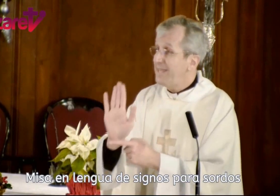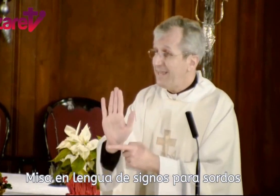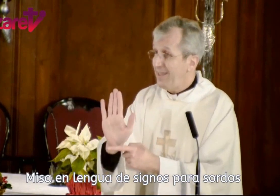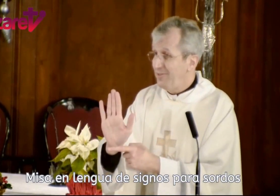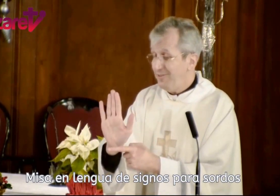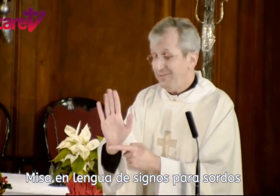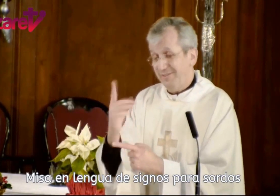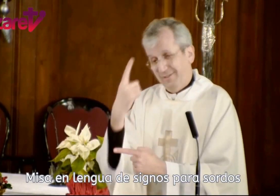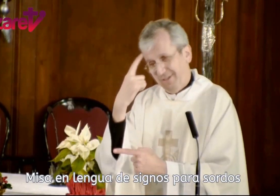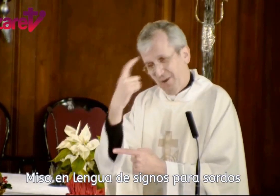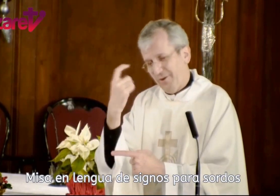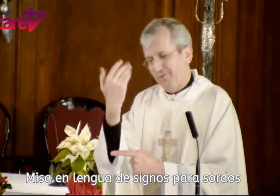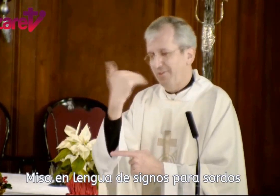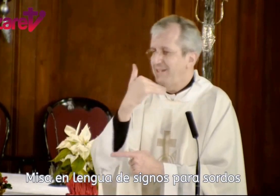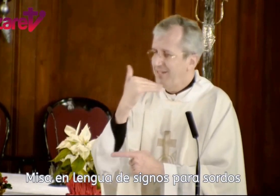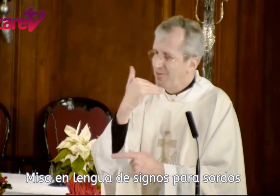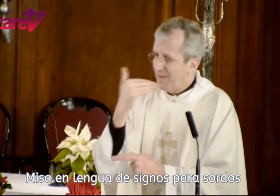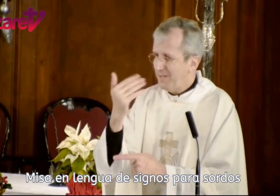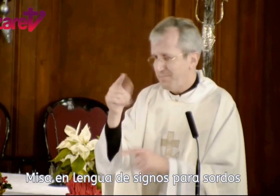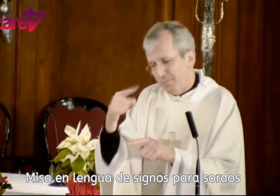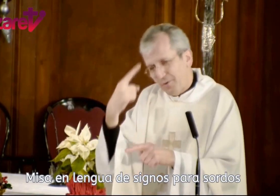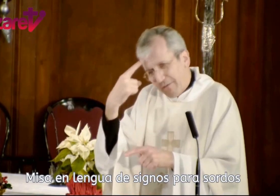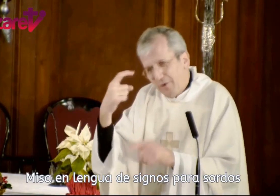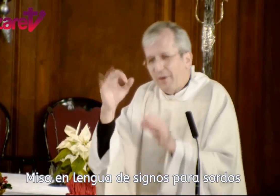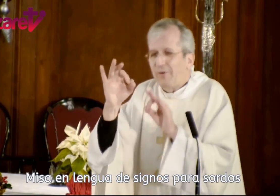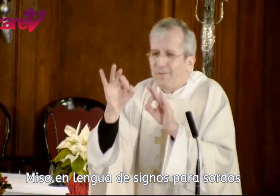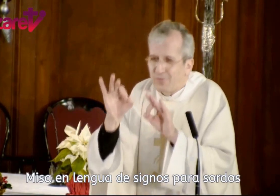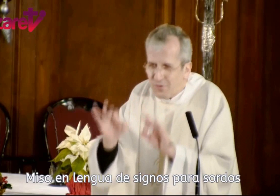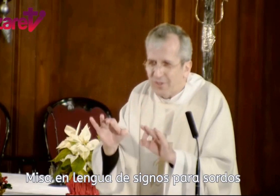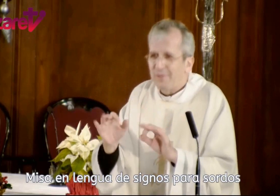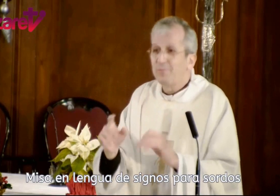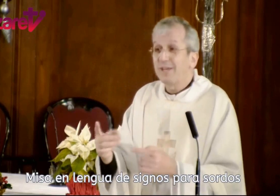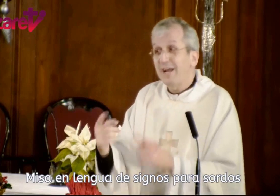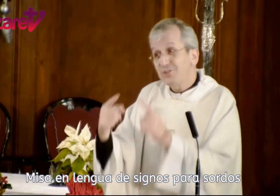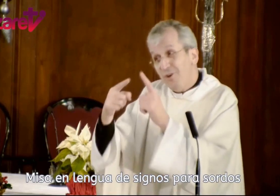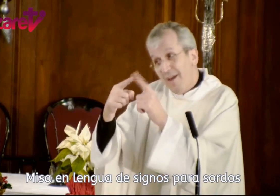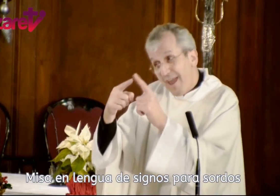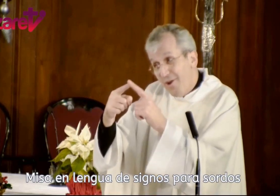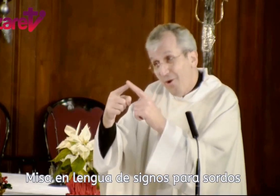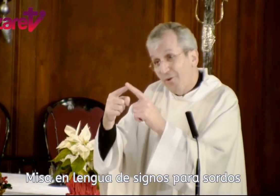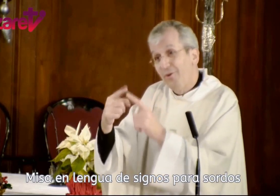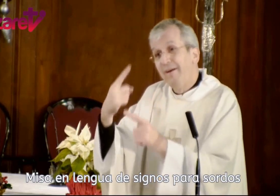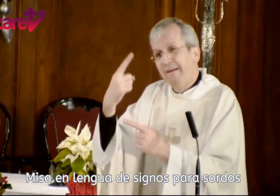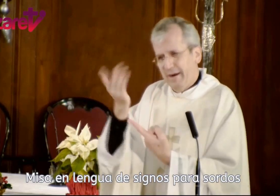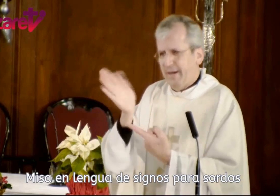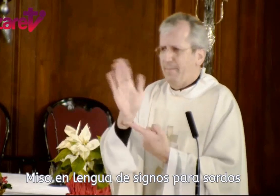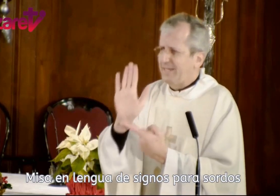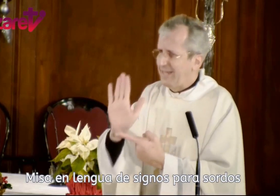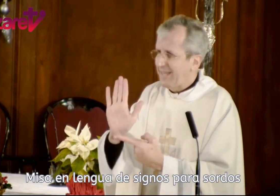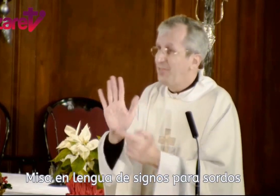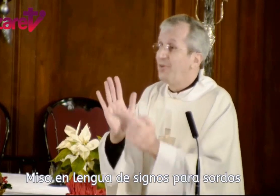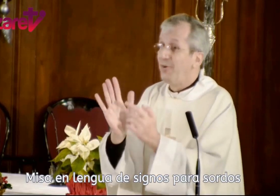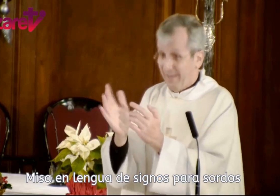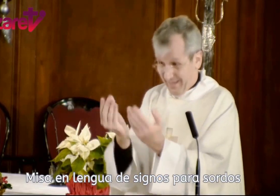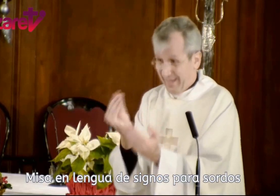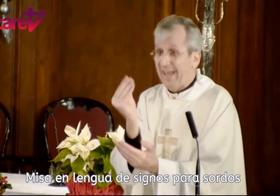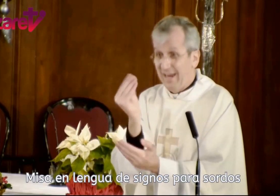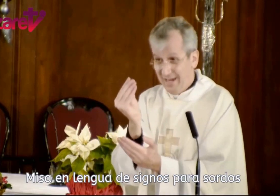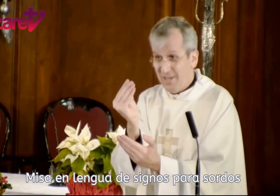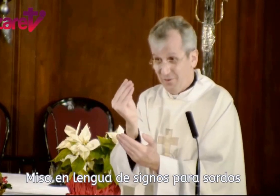representando, ya lo recordáis y lo sabéis, pero lo recordamos otra vez por si acaso, el oro representando que aquel niño